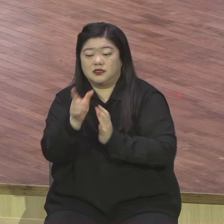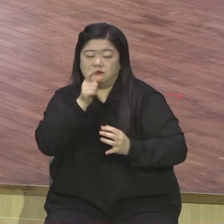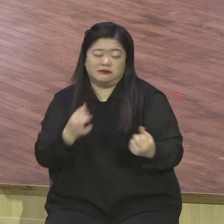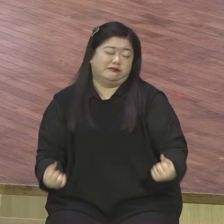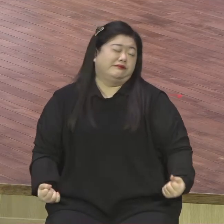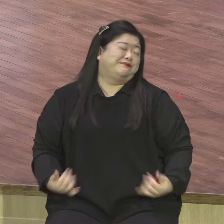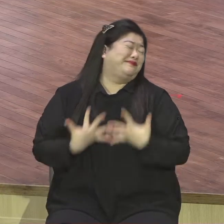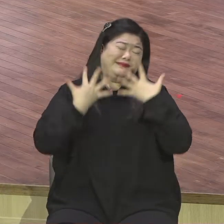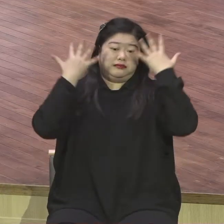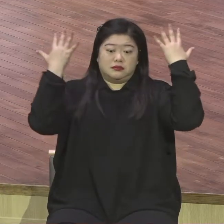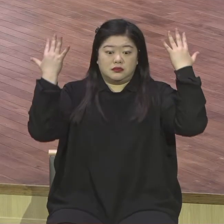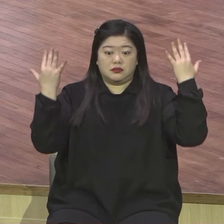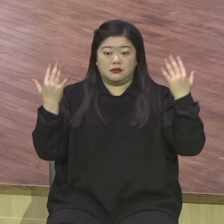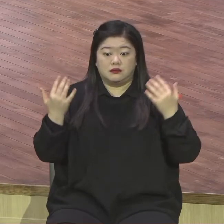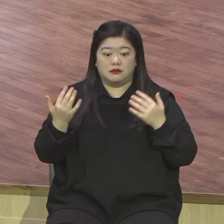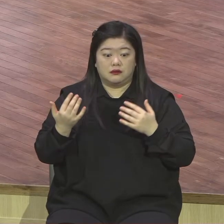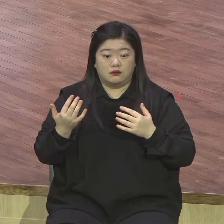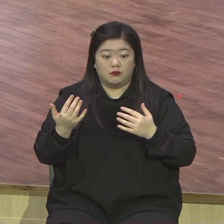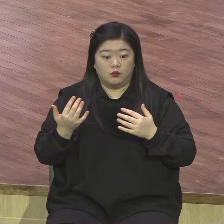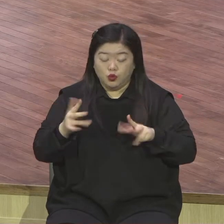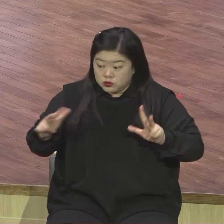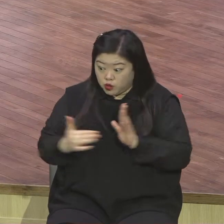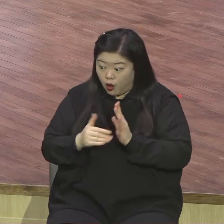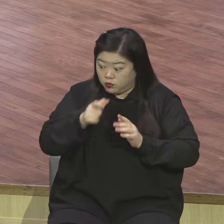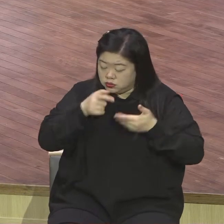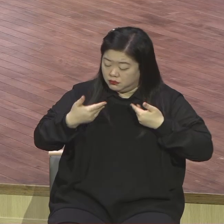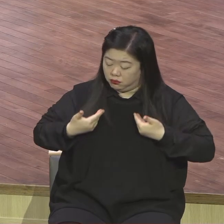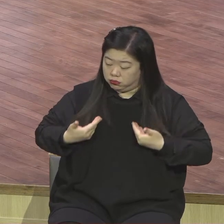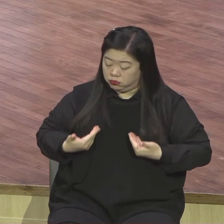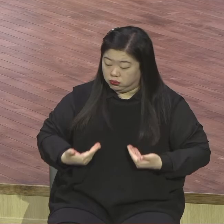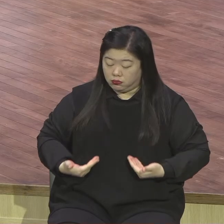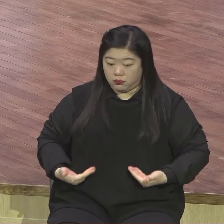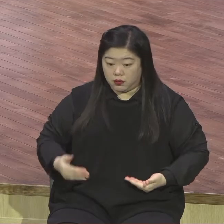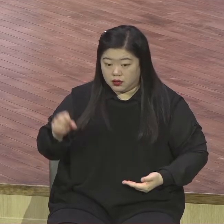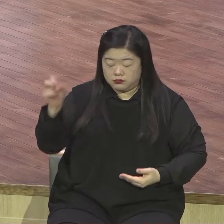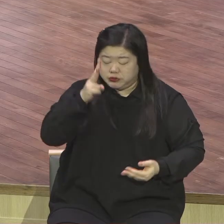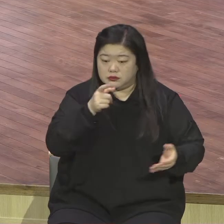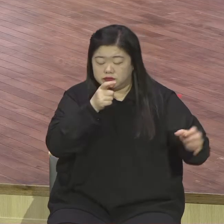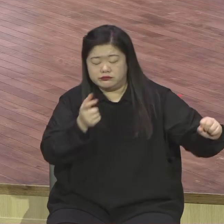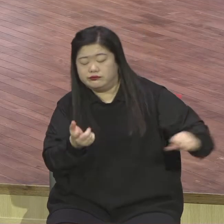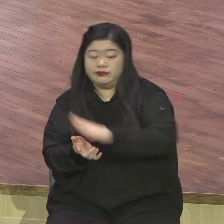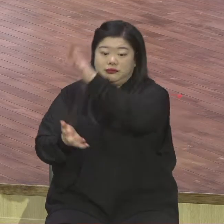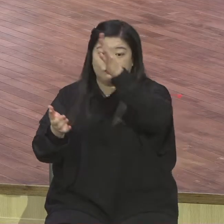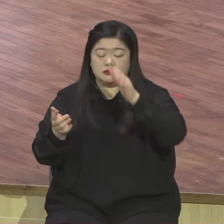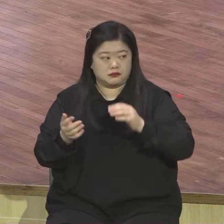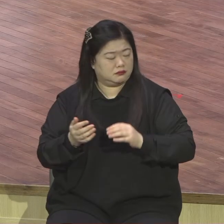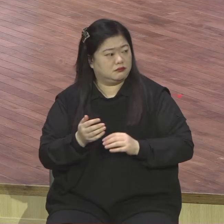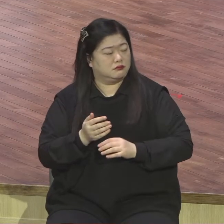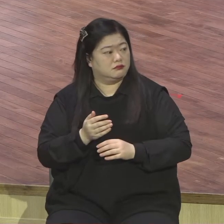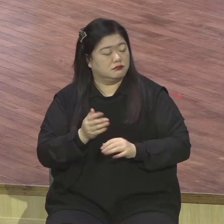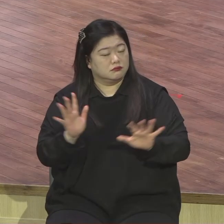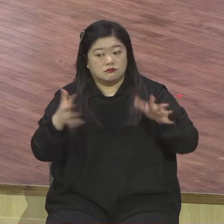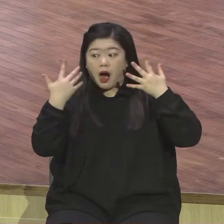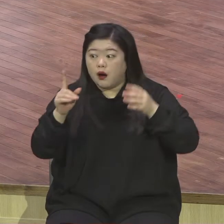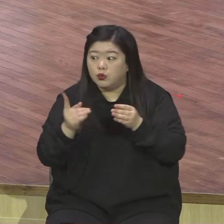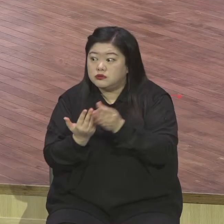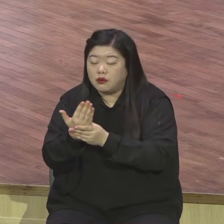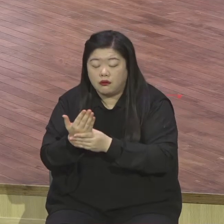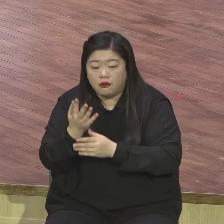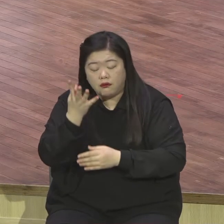깜짝 놀랐어요. 도풍이 확 옷을 다 베렸다니까요. 그걸 내가 경험했어요. 이야 돌풍이 그냥 그거는 뭐 아무것도